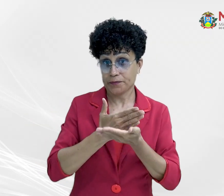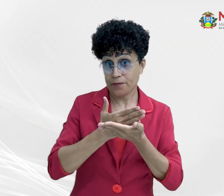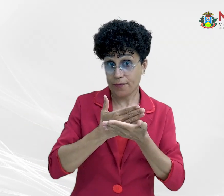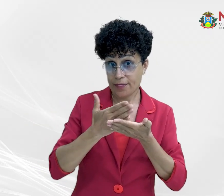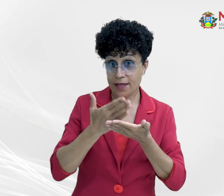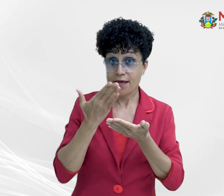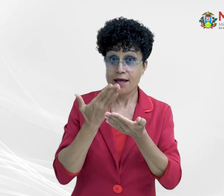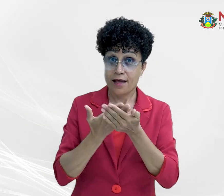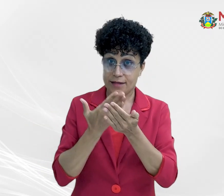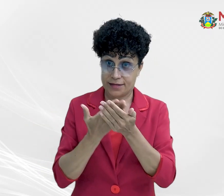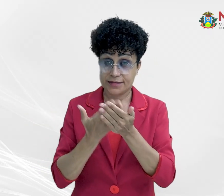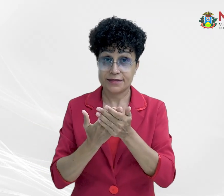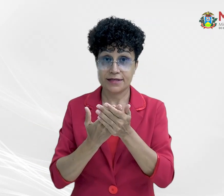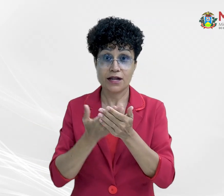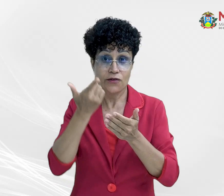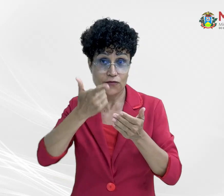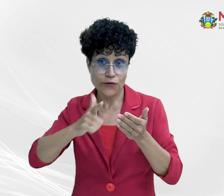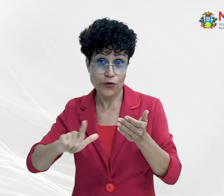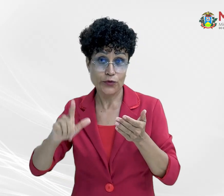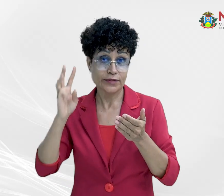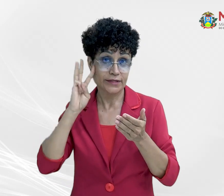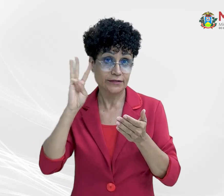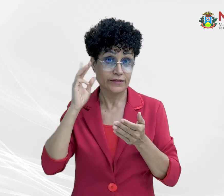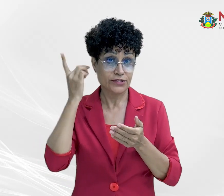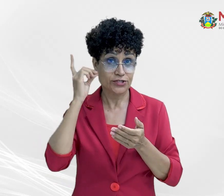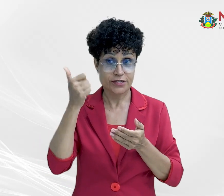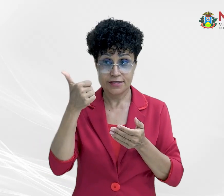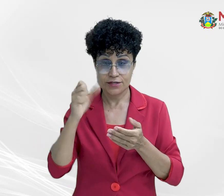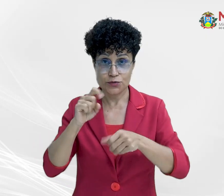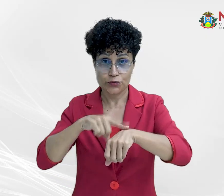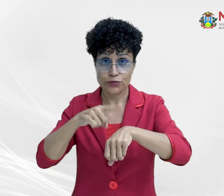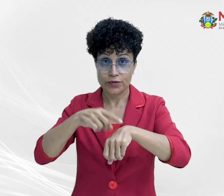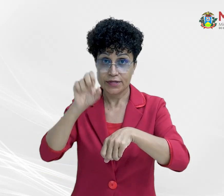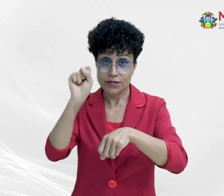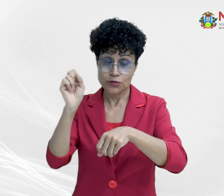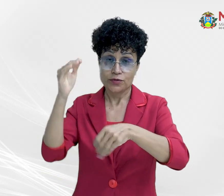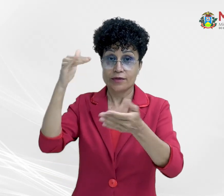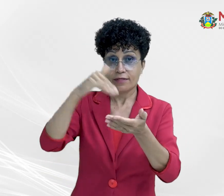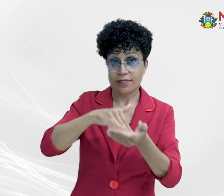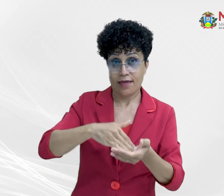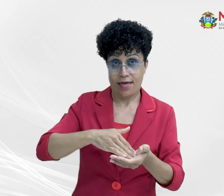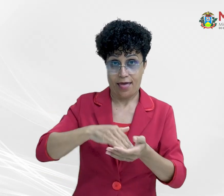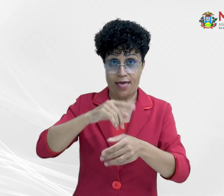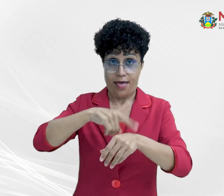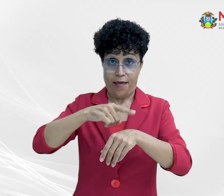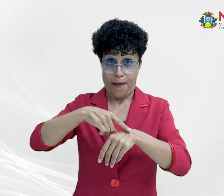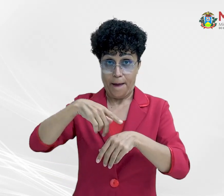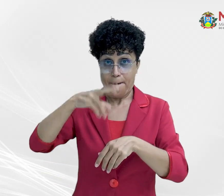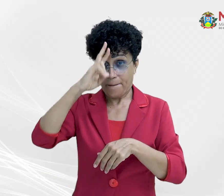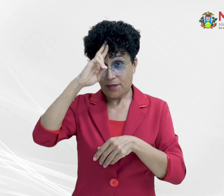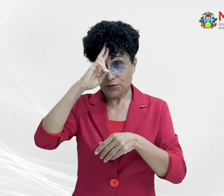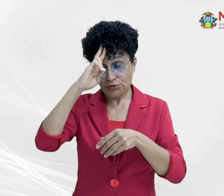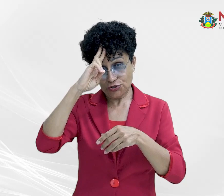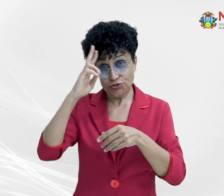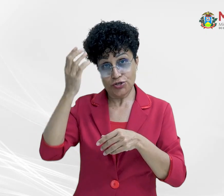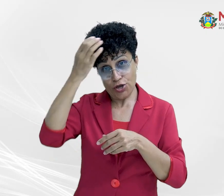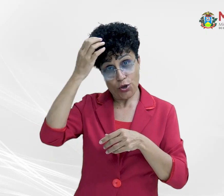continuidade nesta terça-feira, dia 18, das 8 horas ao meio-dia. A capacitação é coordenada pelo Centro de Estudos e